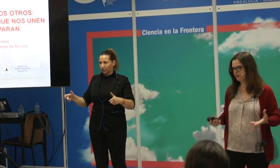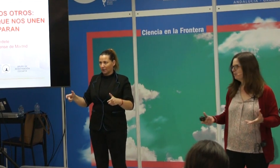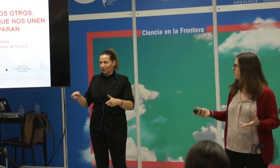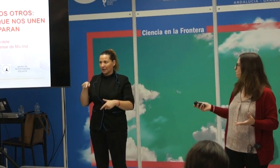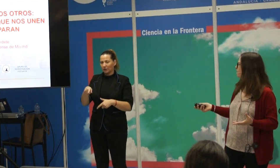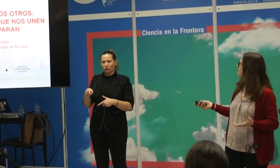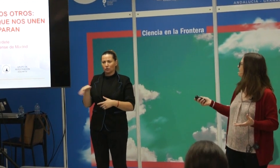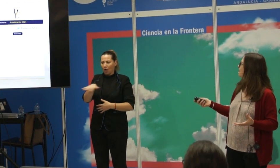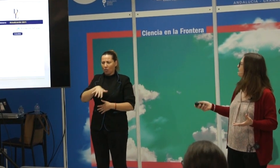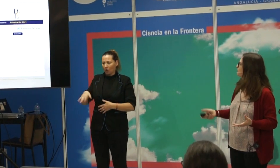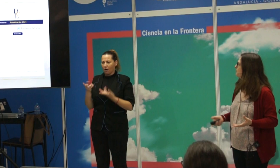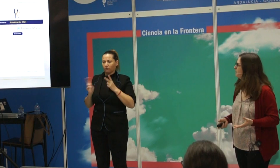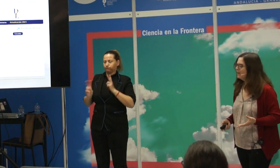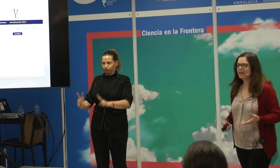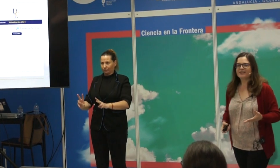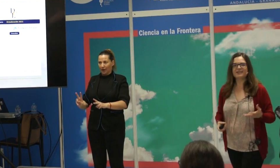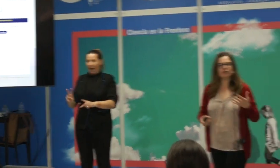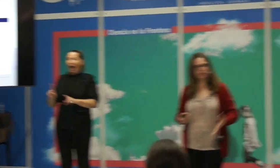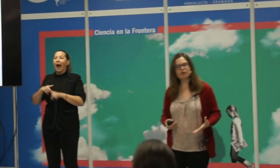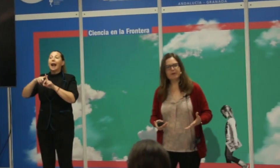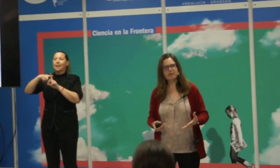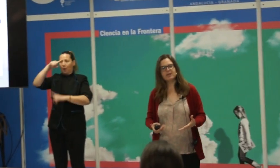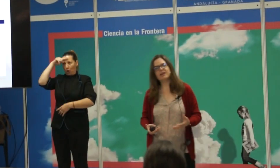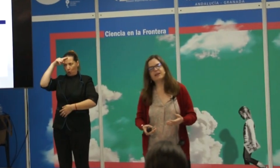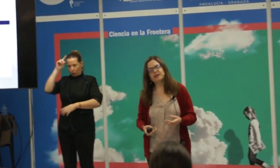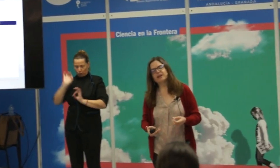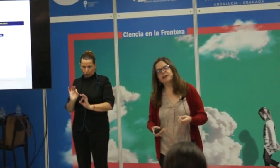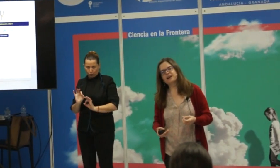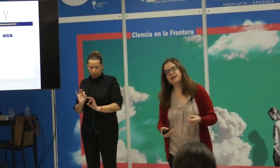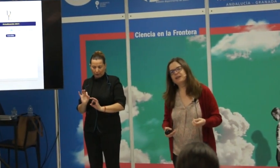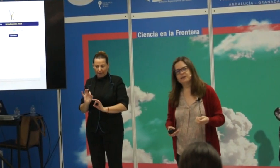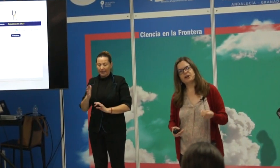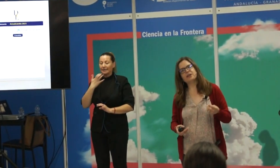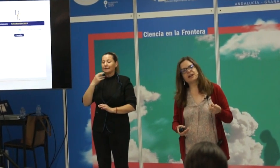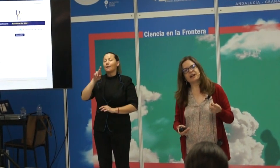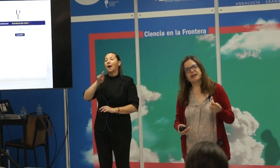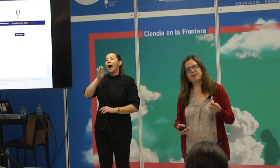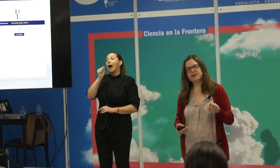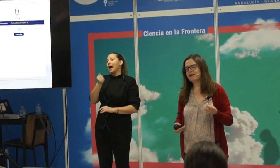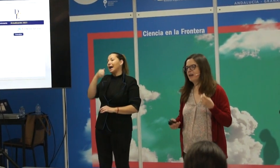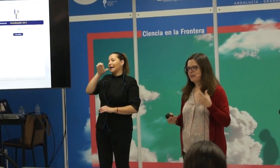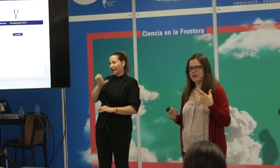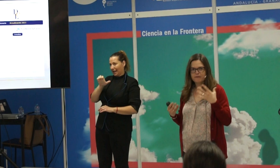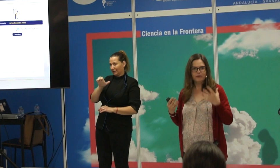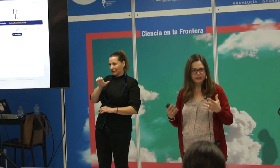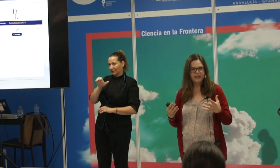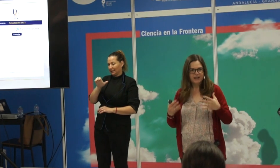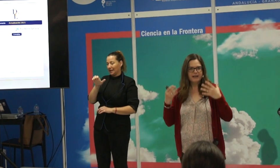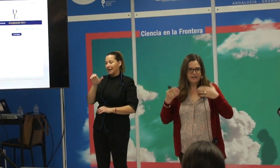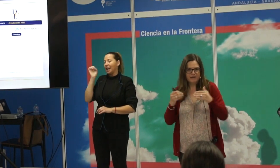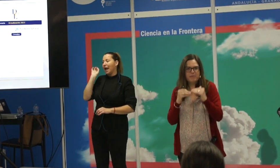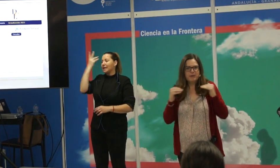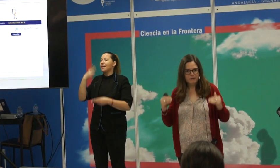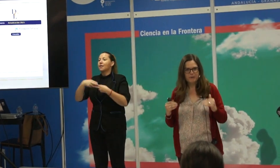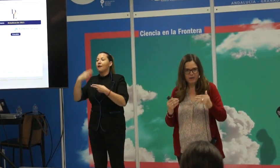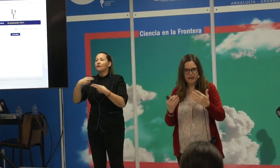ebullición, culturalmente hablando. Si nosotros nos vamos a la RAE, al diccionario de la Real Academia, la idea de frontera